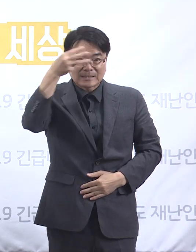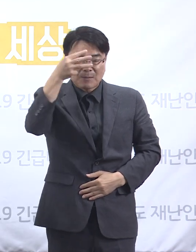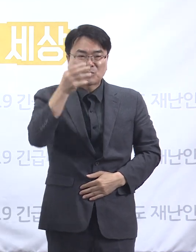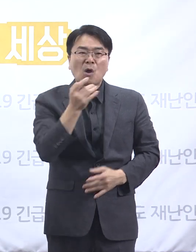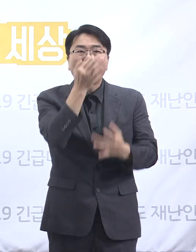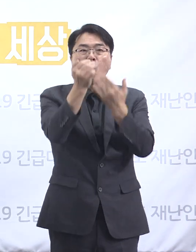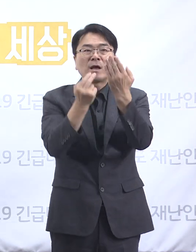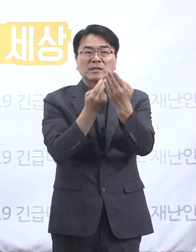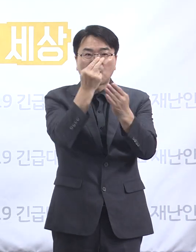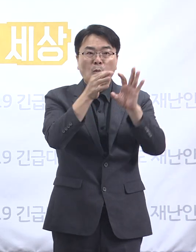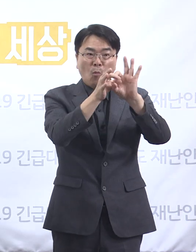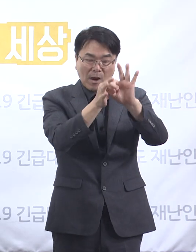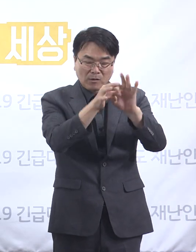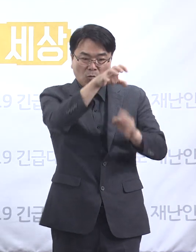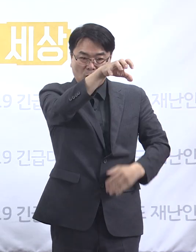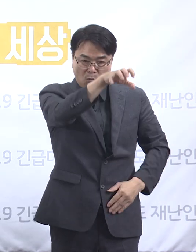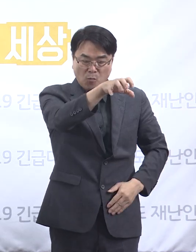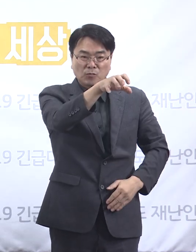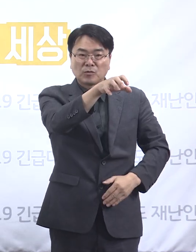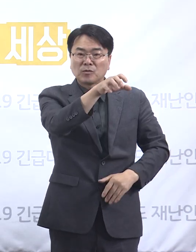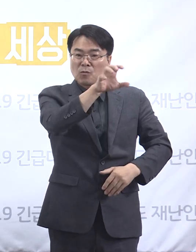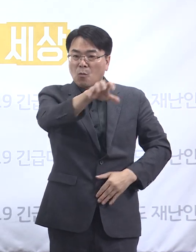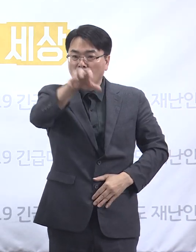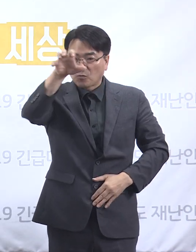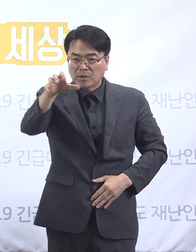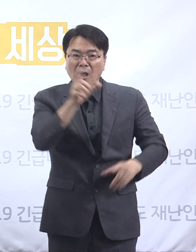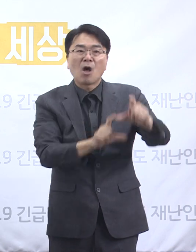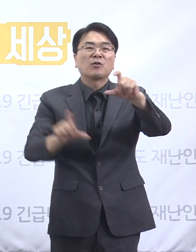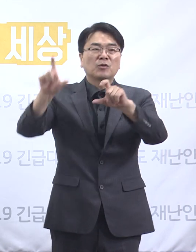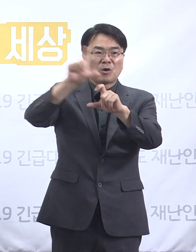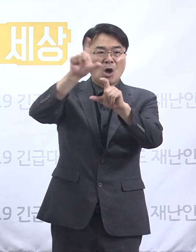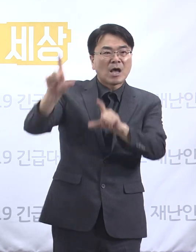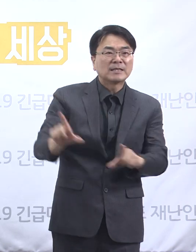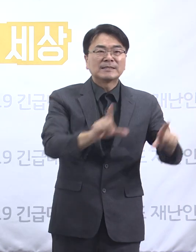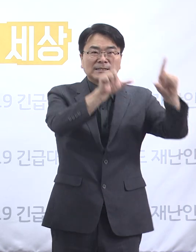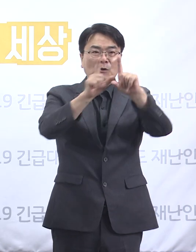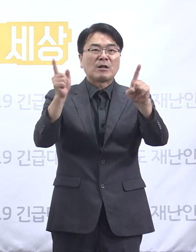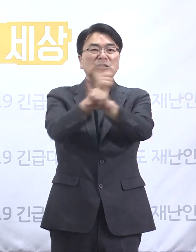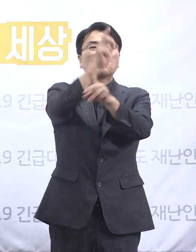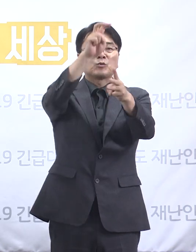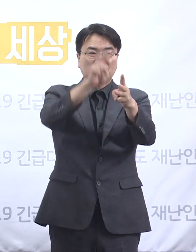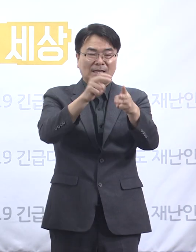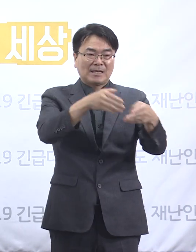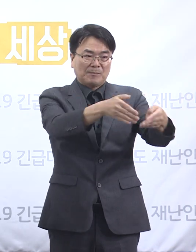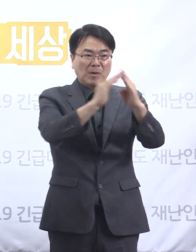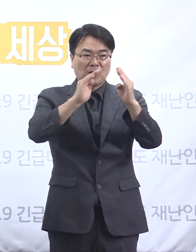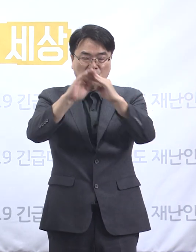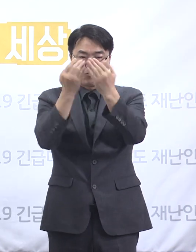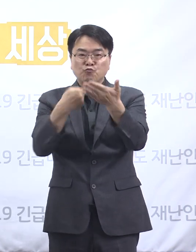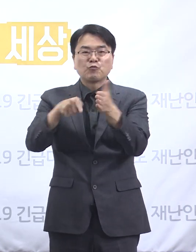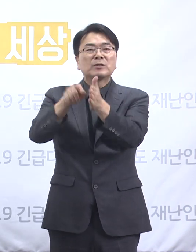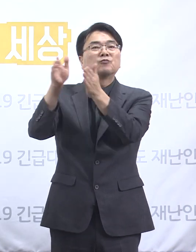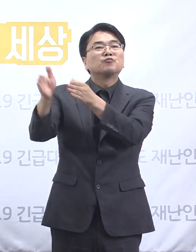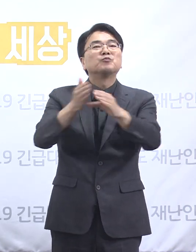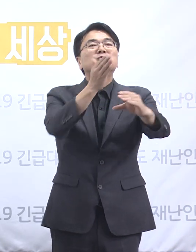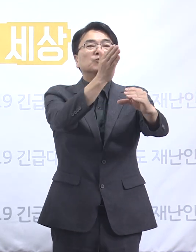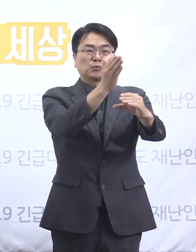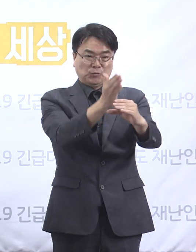한국표준협회 인재개발원의 추가 생활치료센터를 이번 주 중 개수할 수 있도록 준비하고 있습니다.